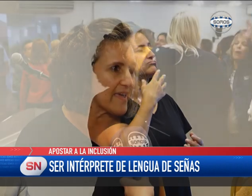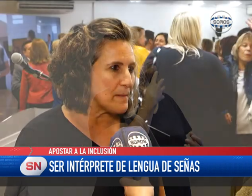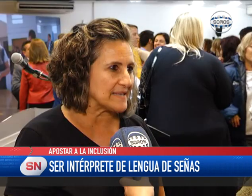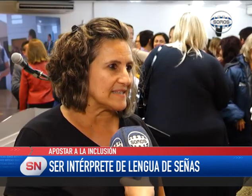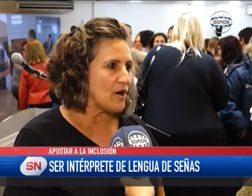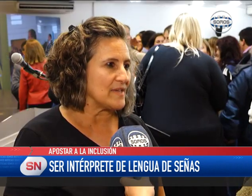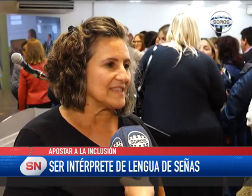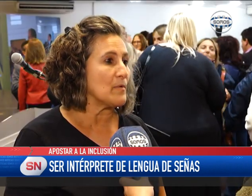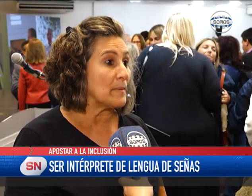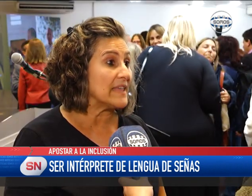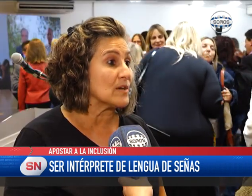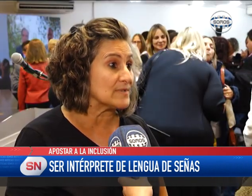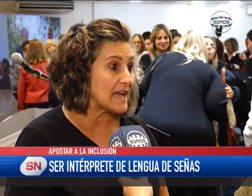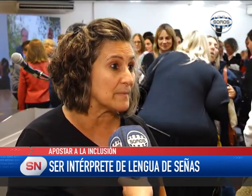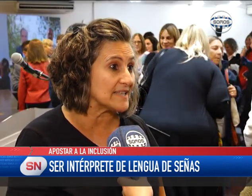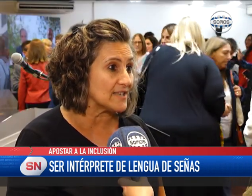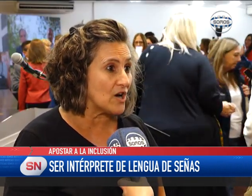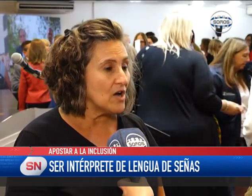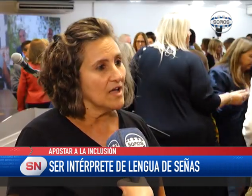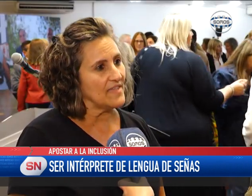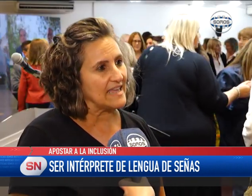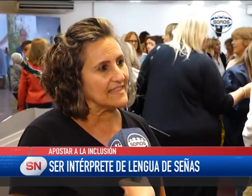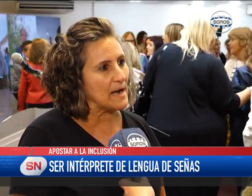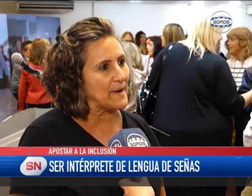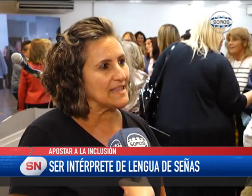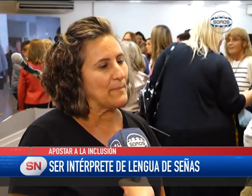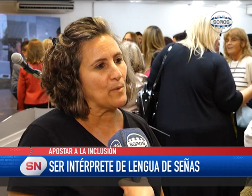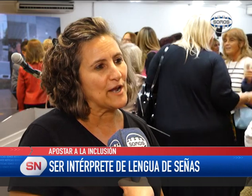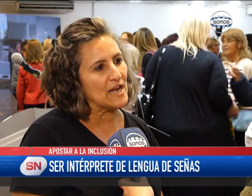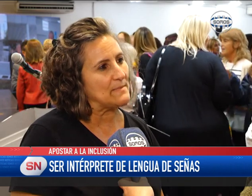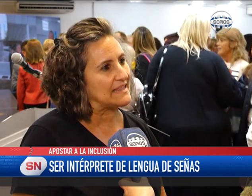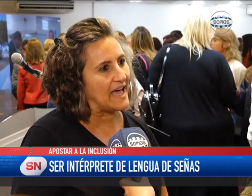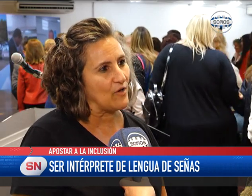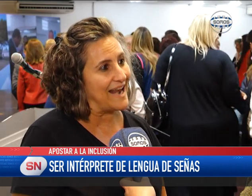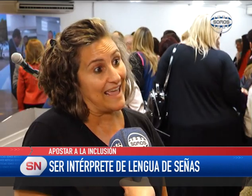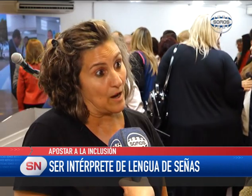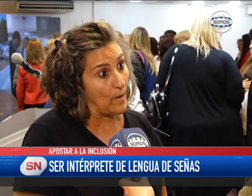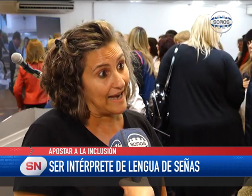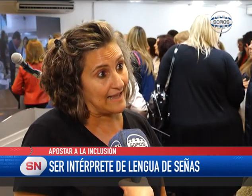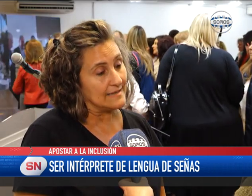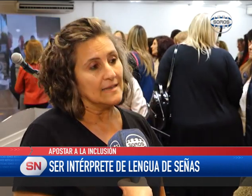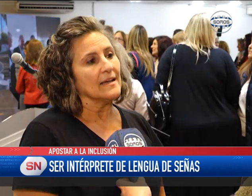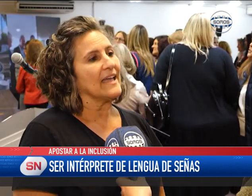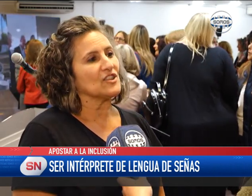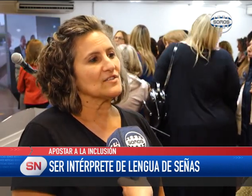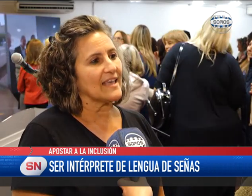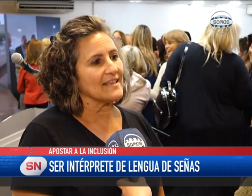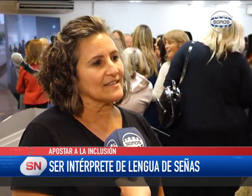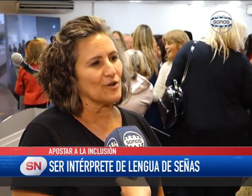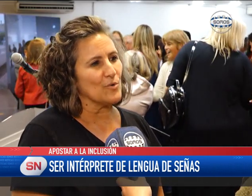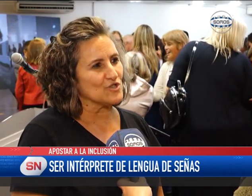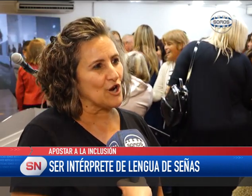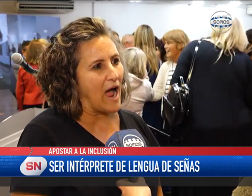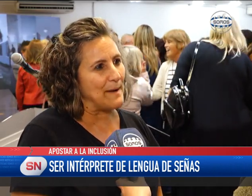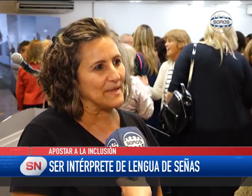atención para discapacidad auditiva brinda un servicio de intérprete, pero bueno, limitado a las escuelas. Entonces